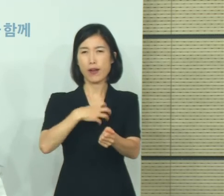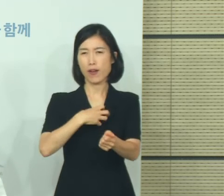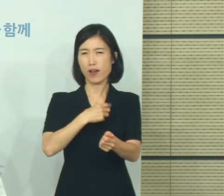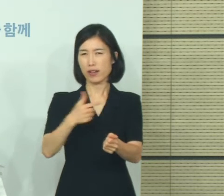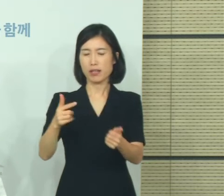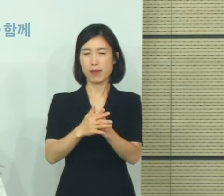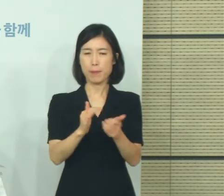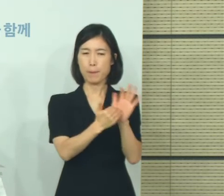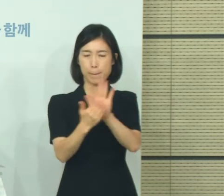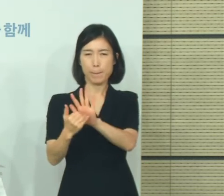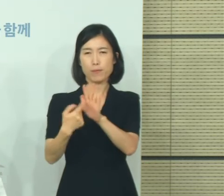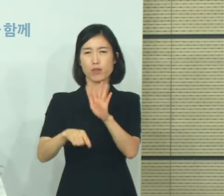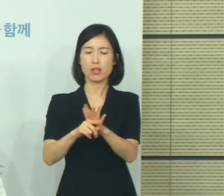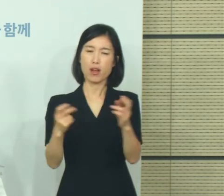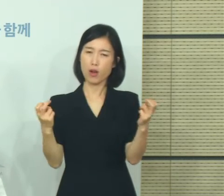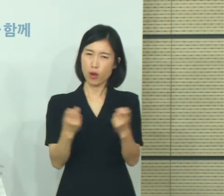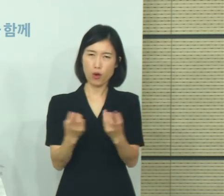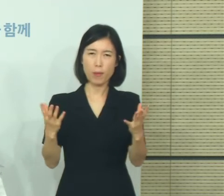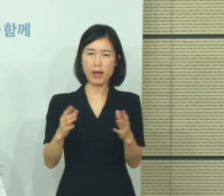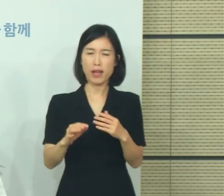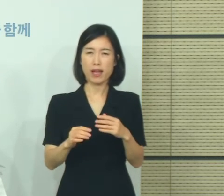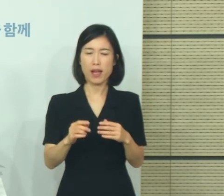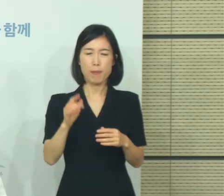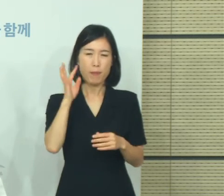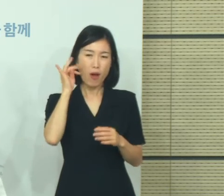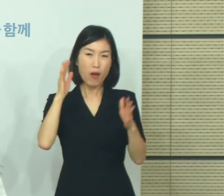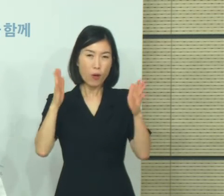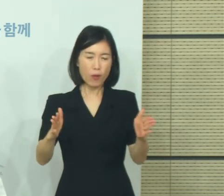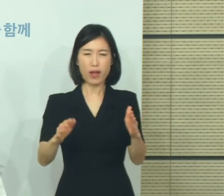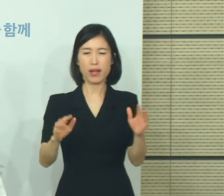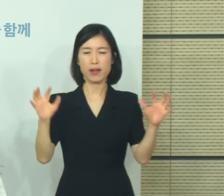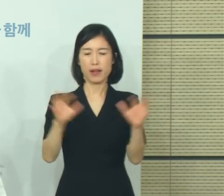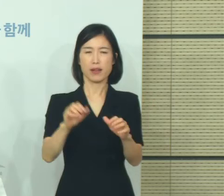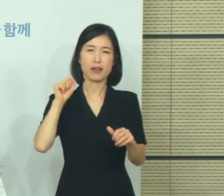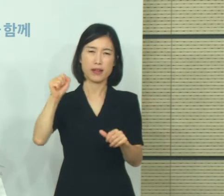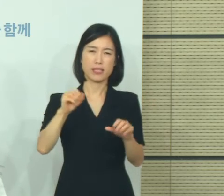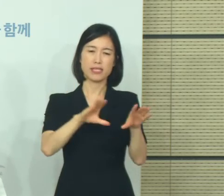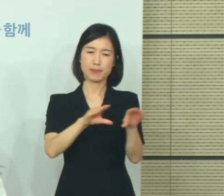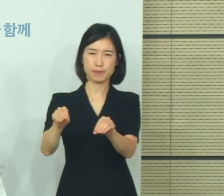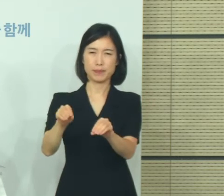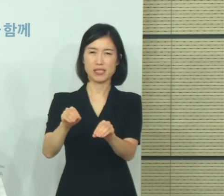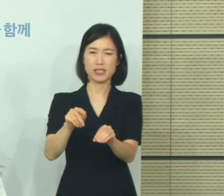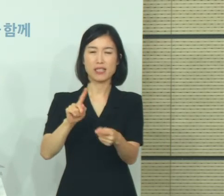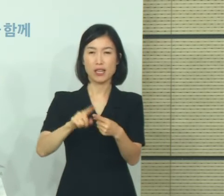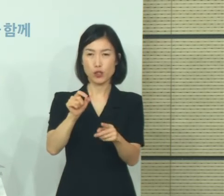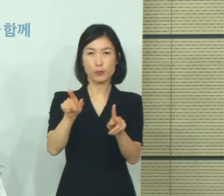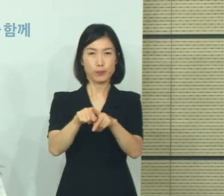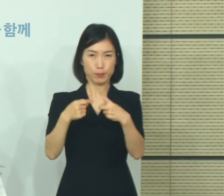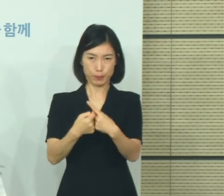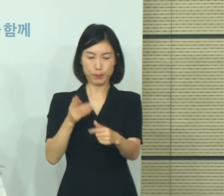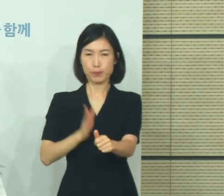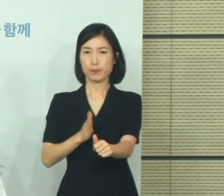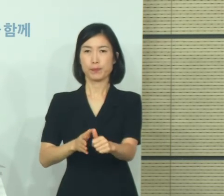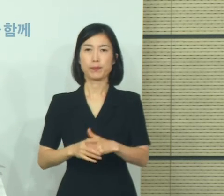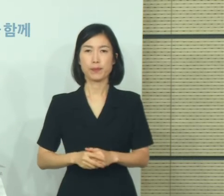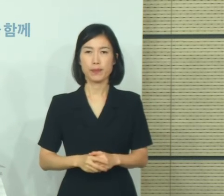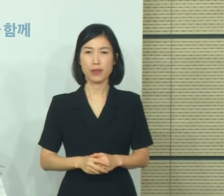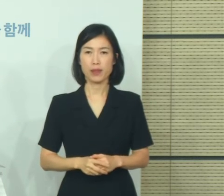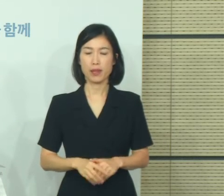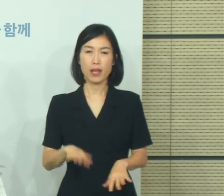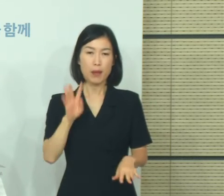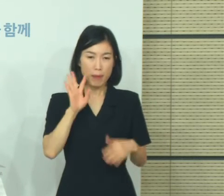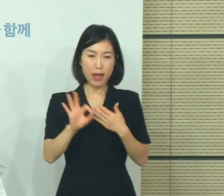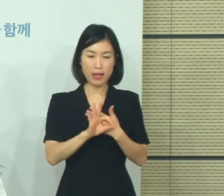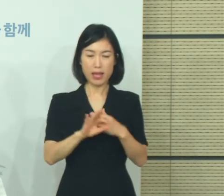불가피하게 집회를 일시적으로 제한한다는 점을 양해하여 주시기 바랍니다. 만약 집회를